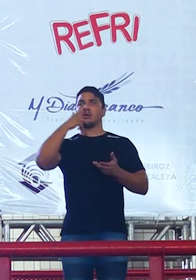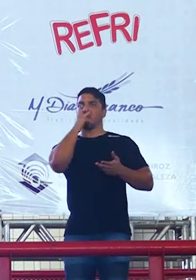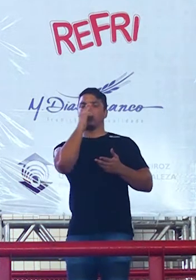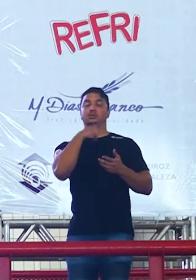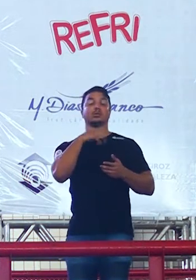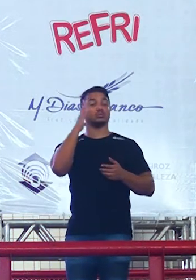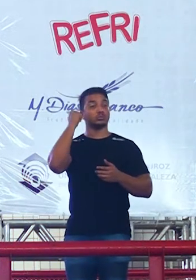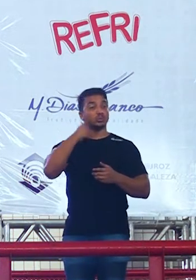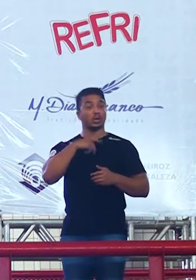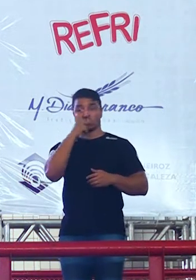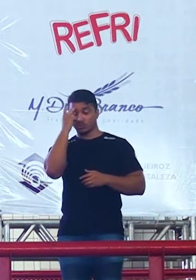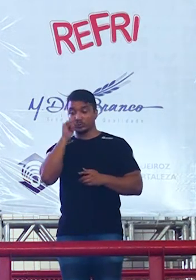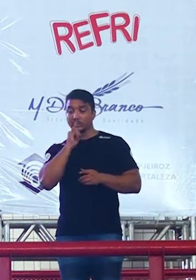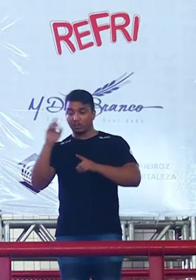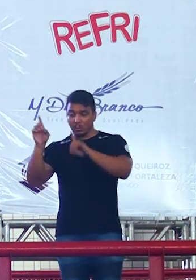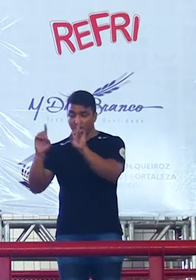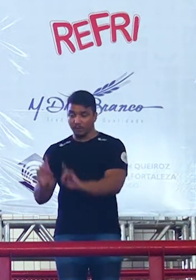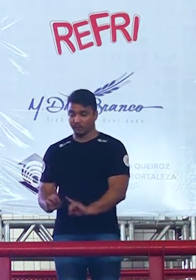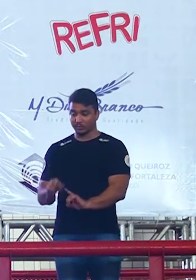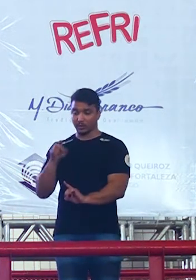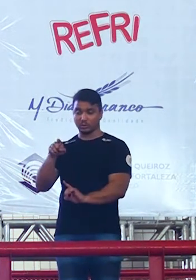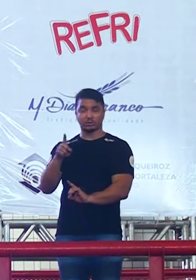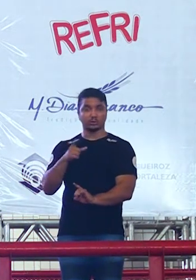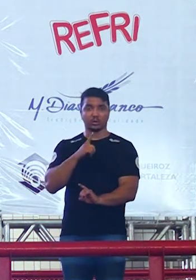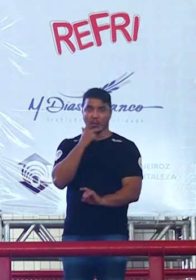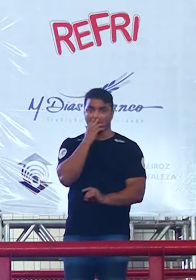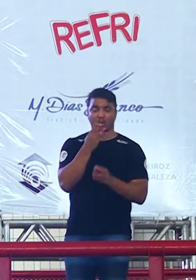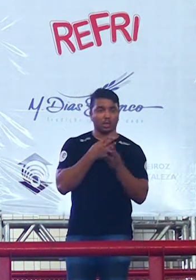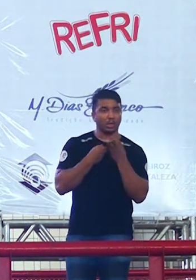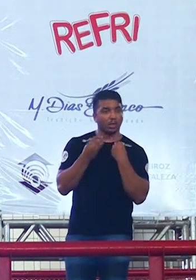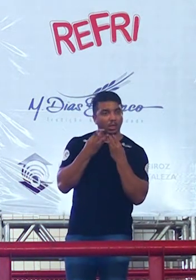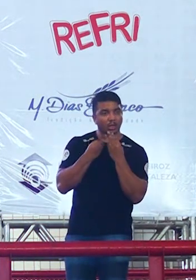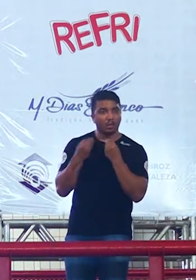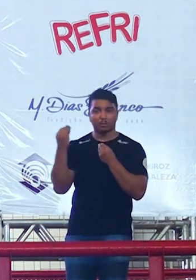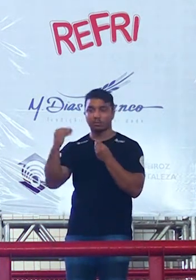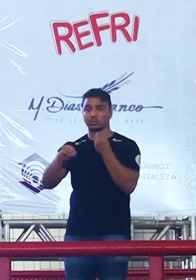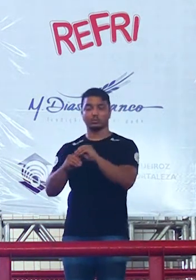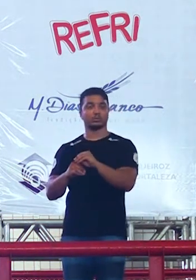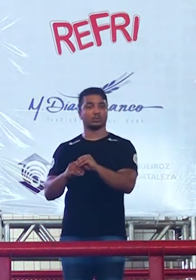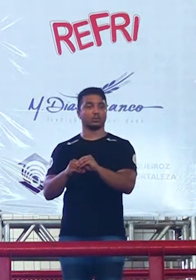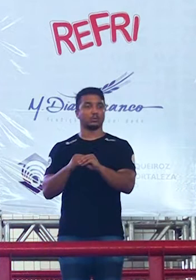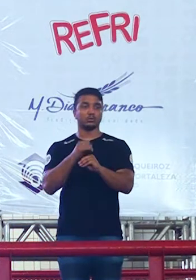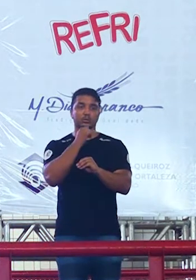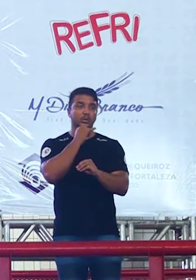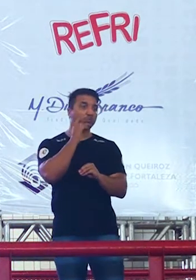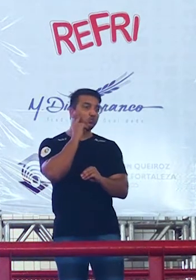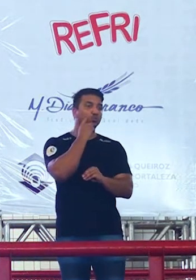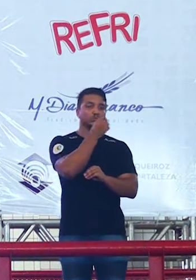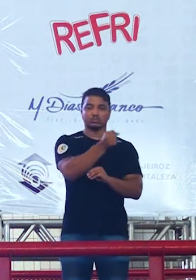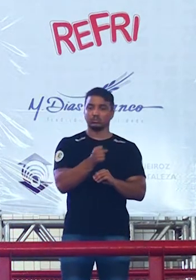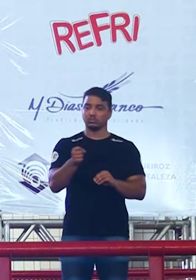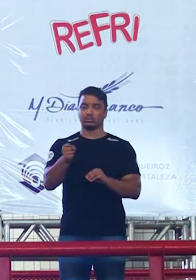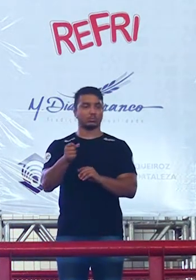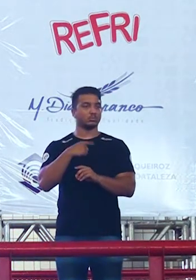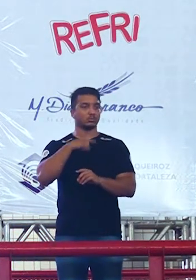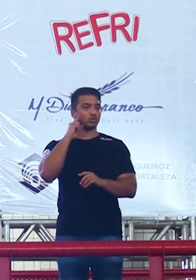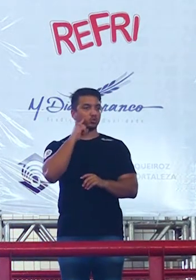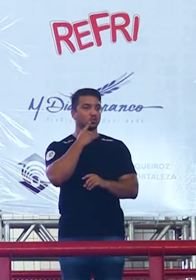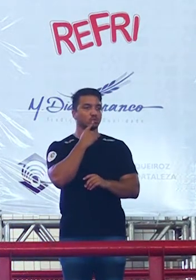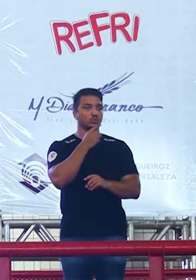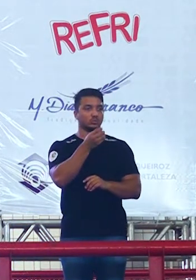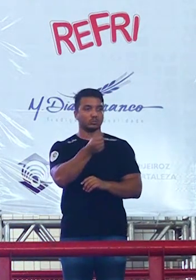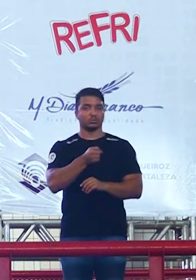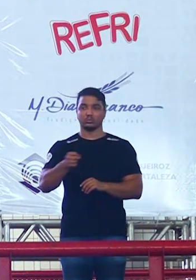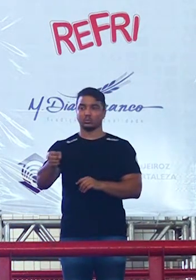de deficiente físico eu só vou fazer aqui o velho migué e botar o surdo no meio pessoal porque eu tinha alguma